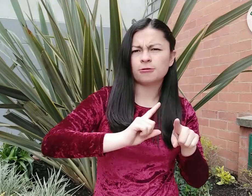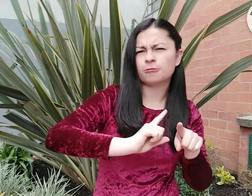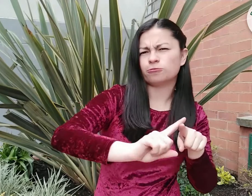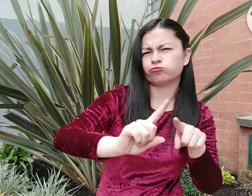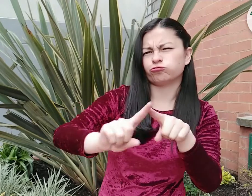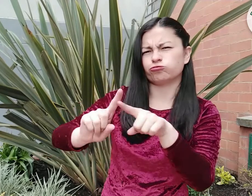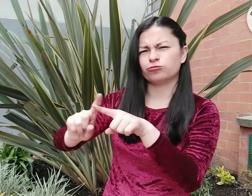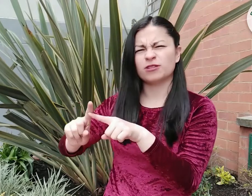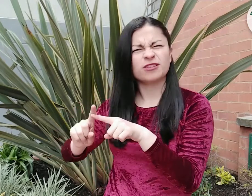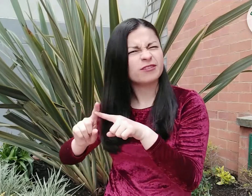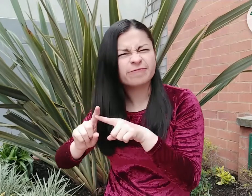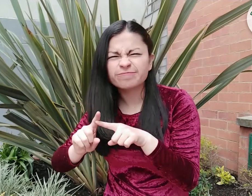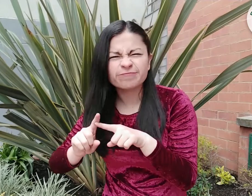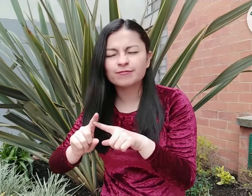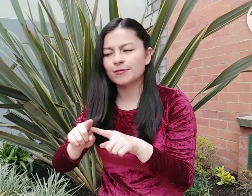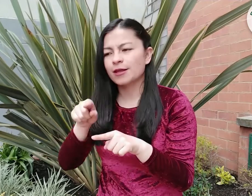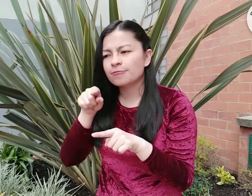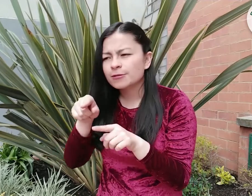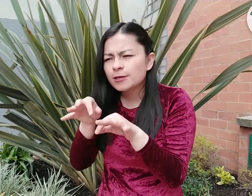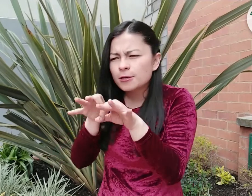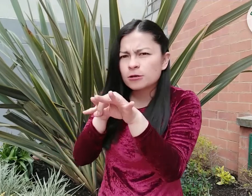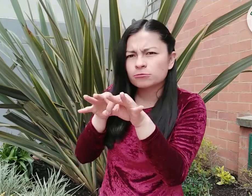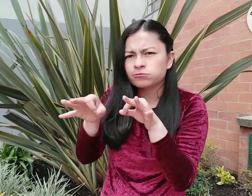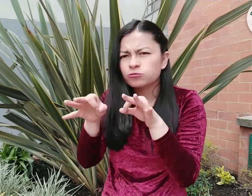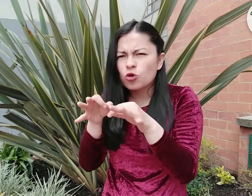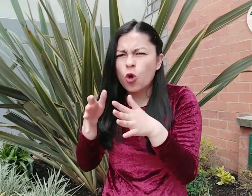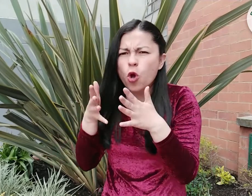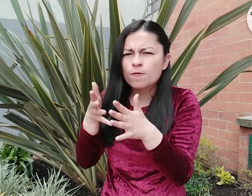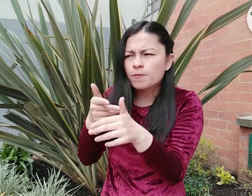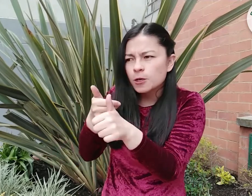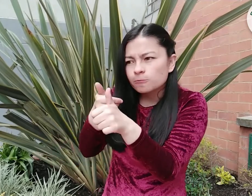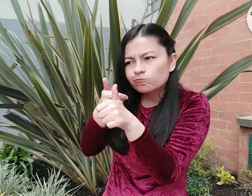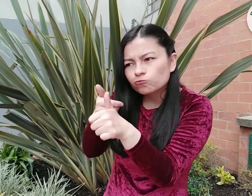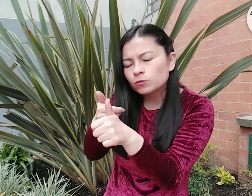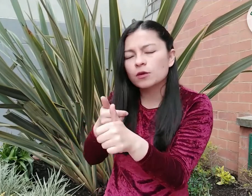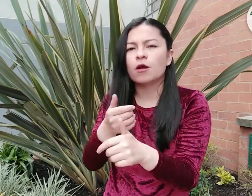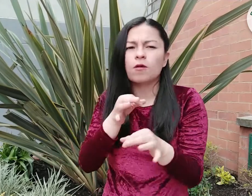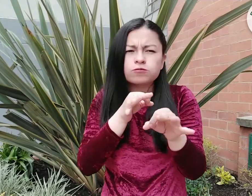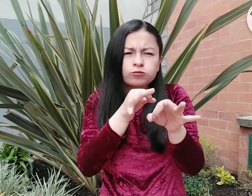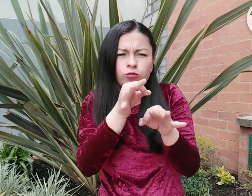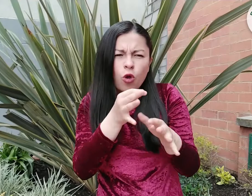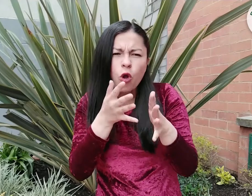empresas, entre otros, continúan siendo asesorados por nosotros.